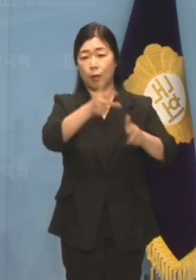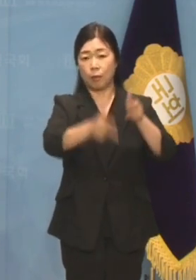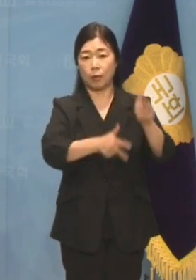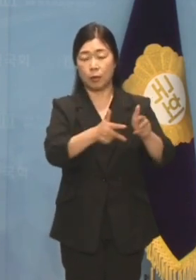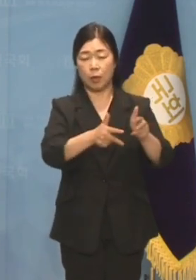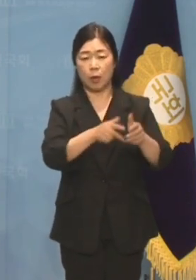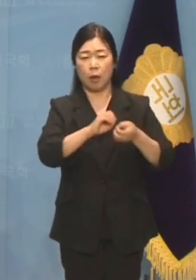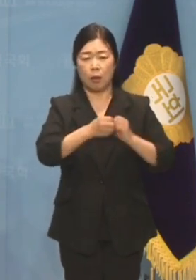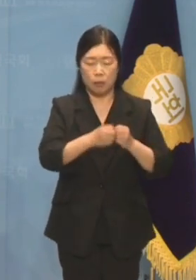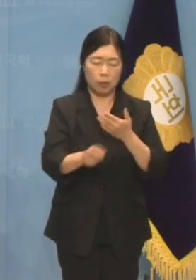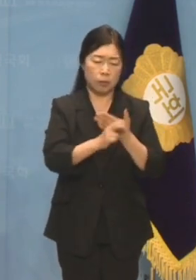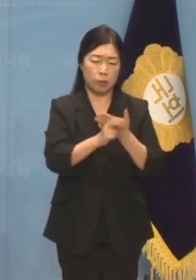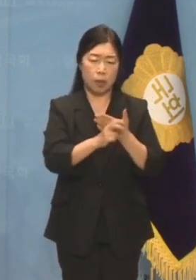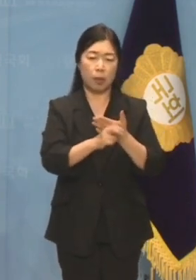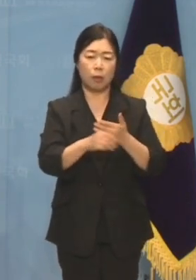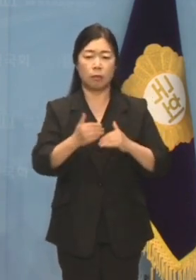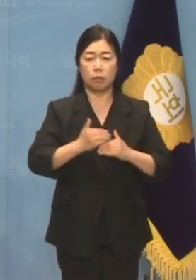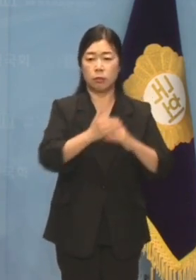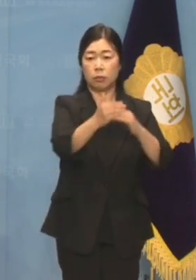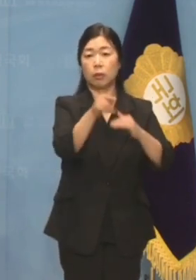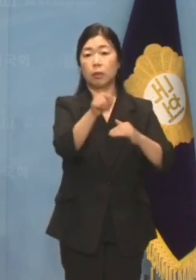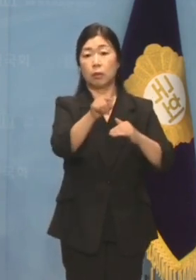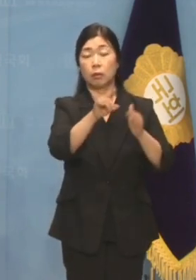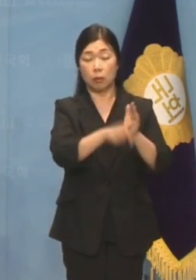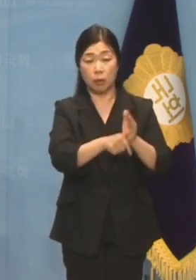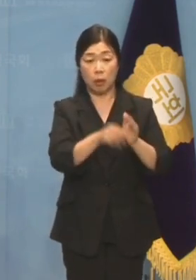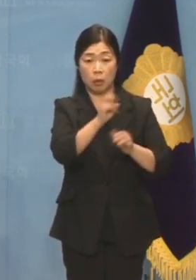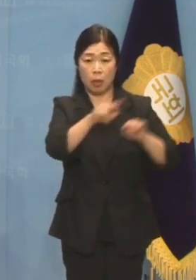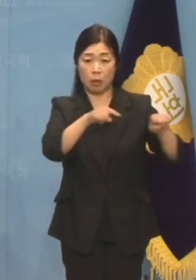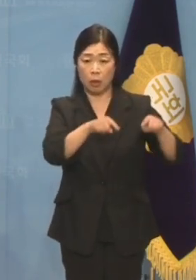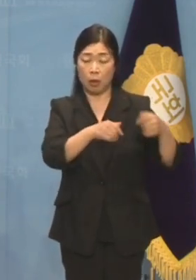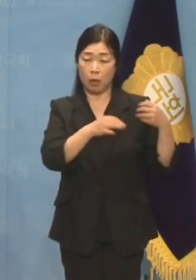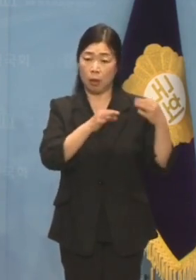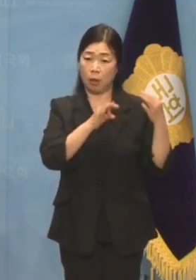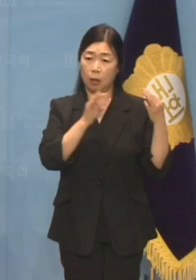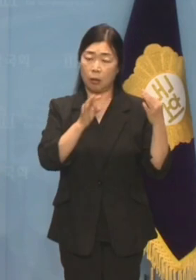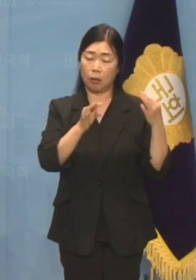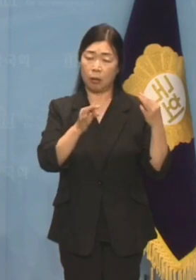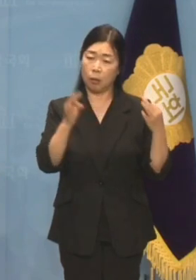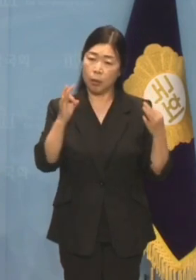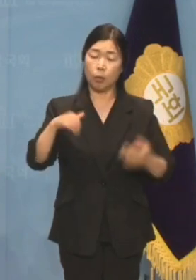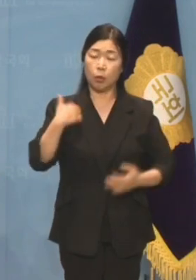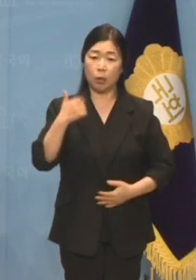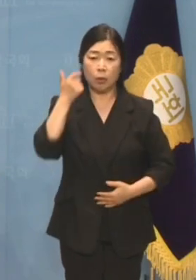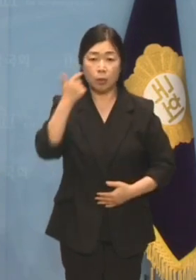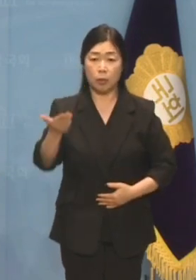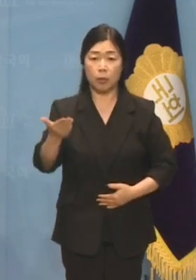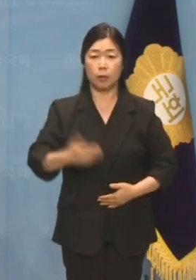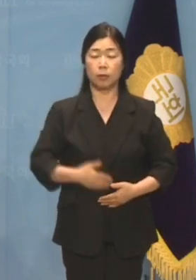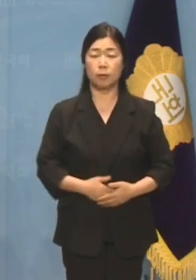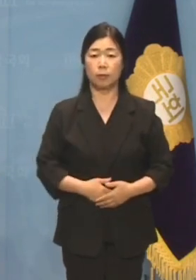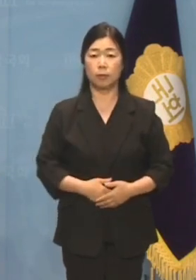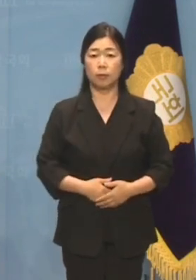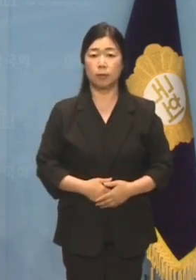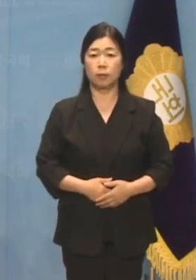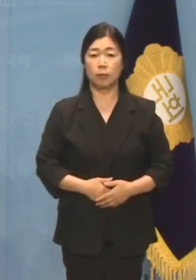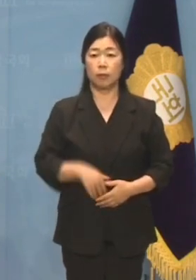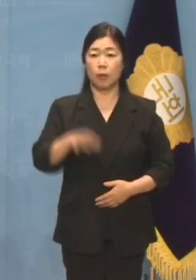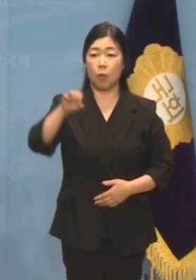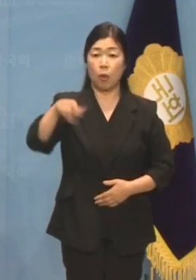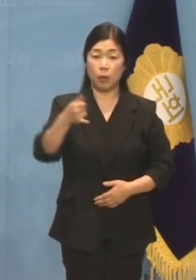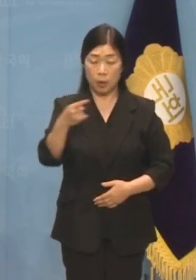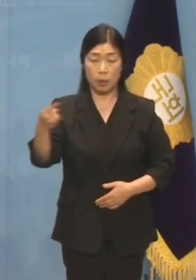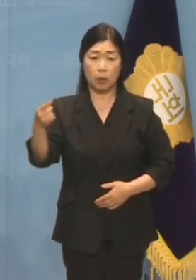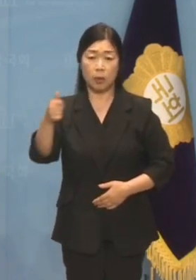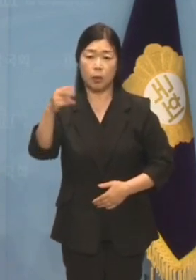무법천재로 진행되는데 야당들어 모른 척하라는 말입니까? 원희룡 장관은 김여사 땅이